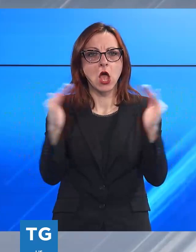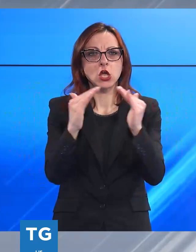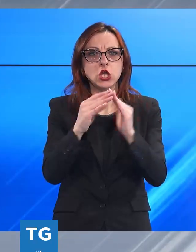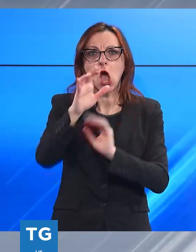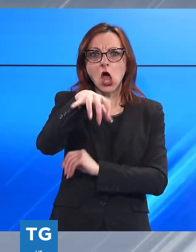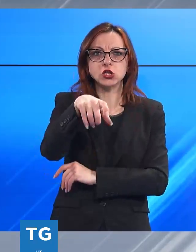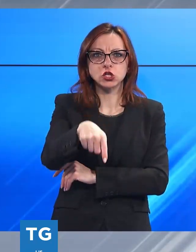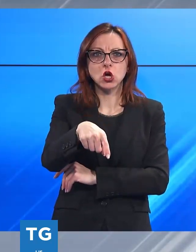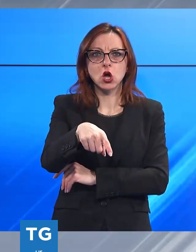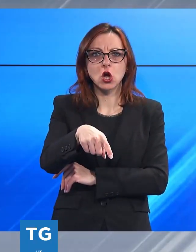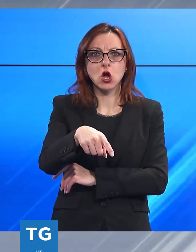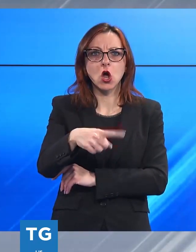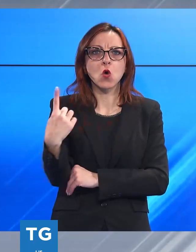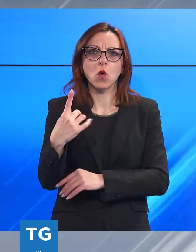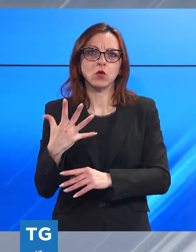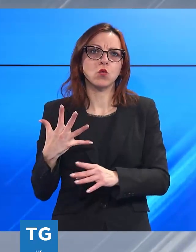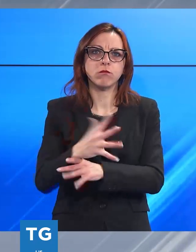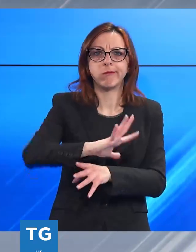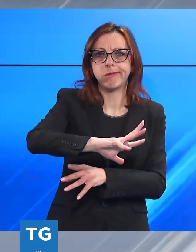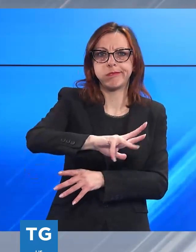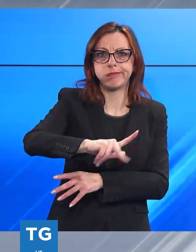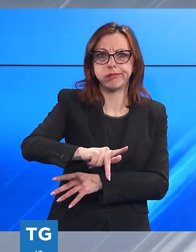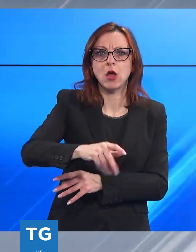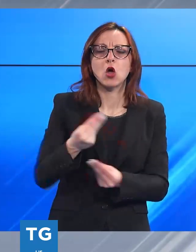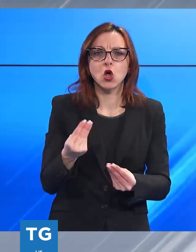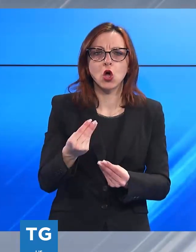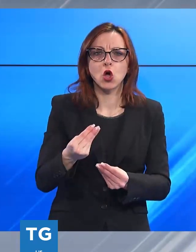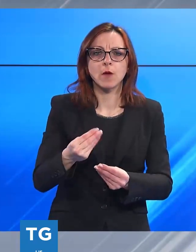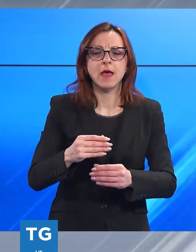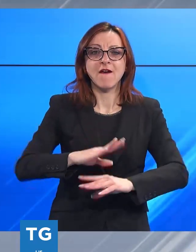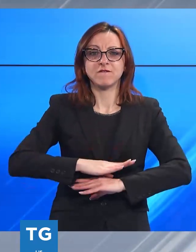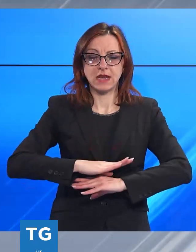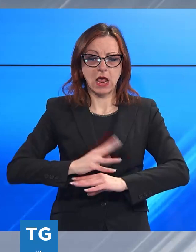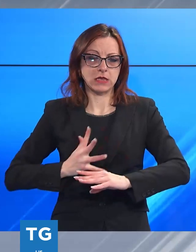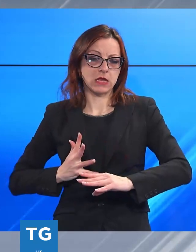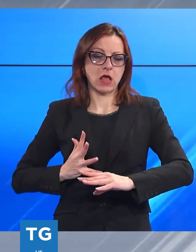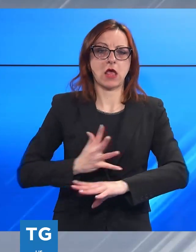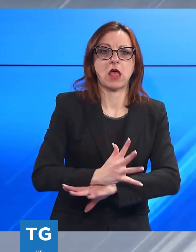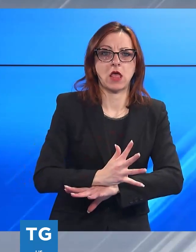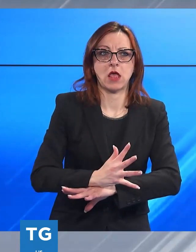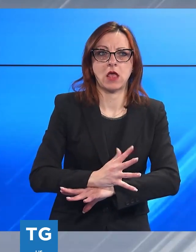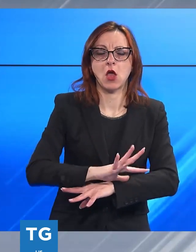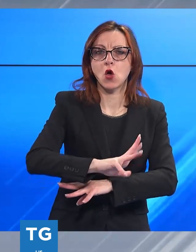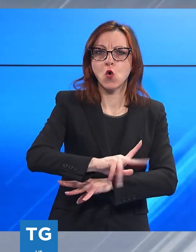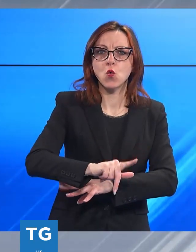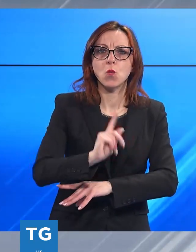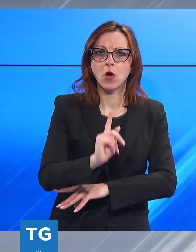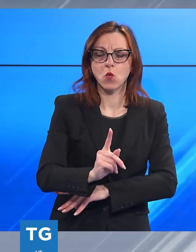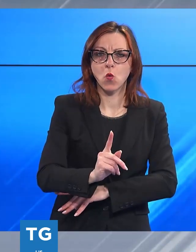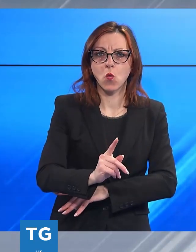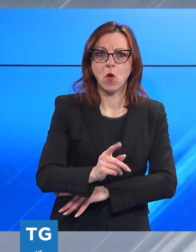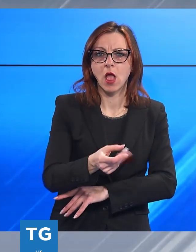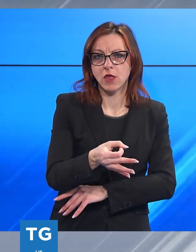Viareggio è stato preso di mira dai ladri. Forzando una persiana si sono introdotti all'interno portando via degli